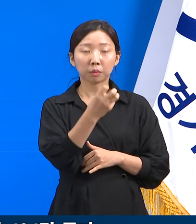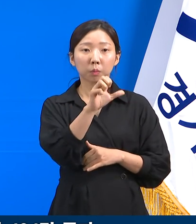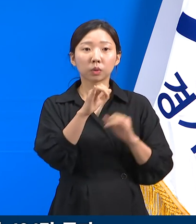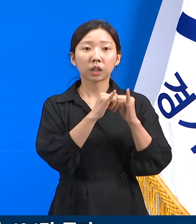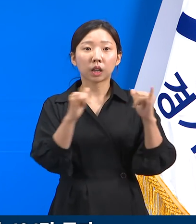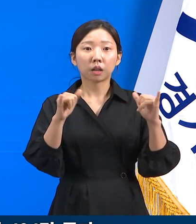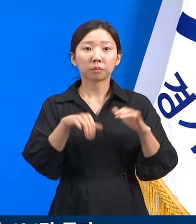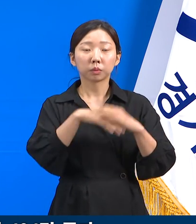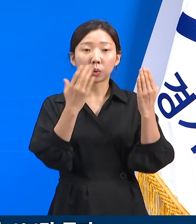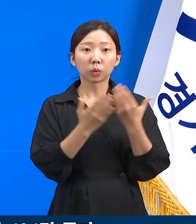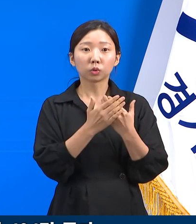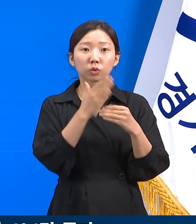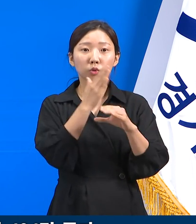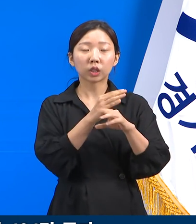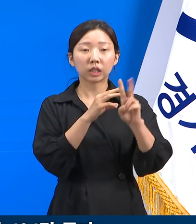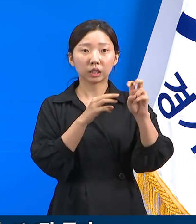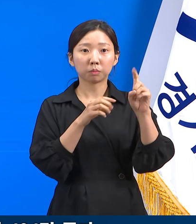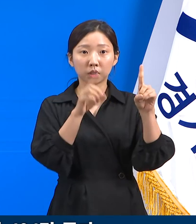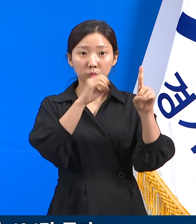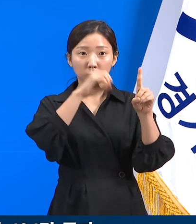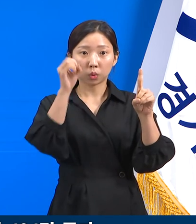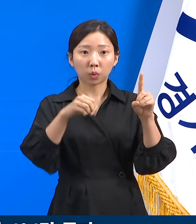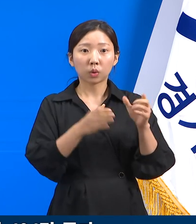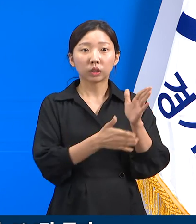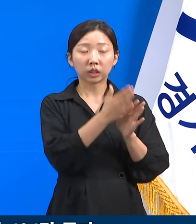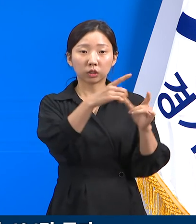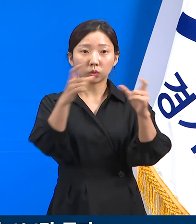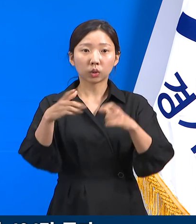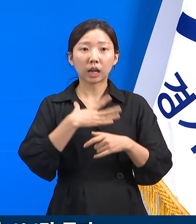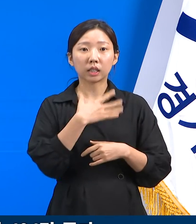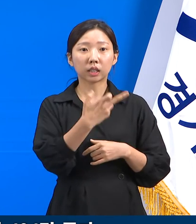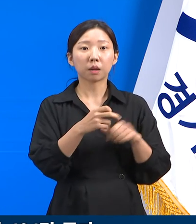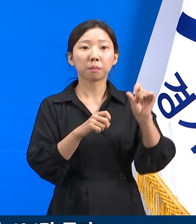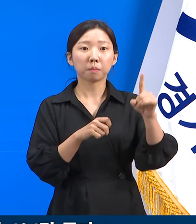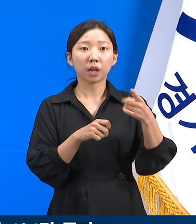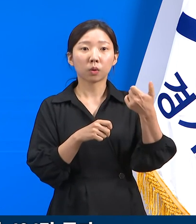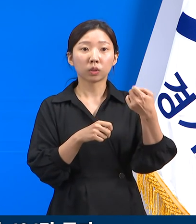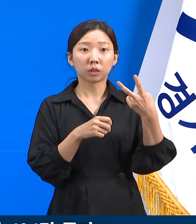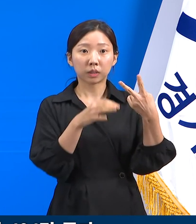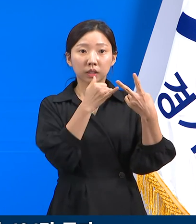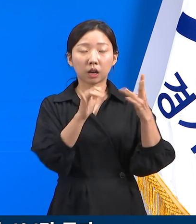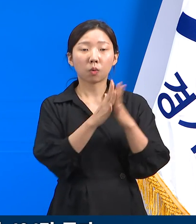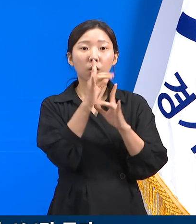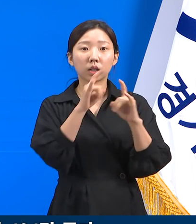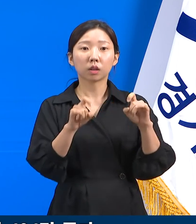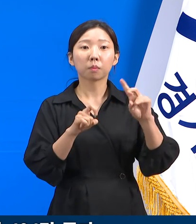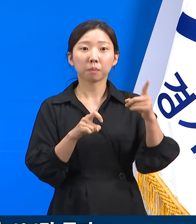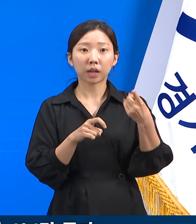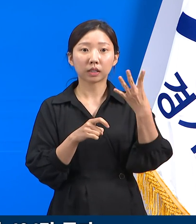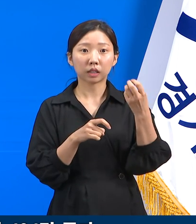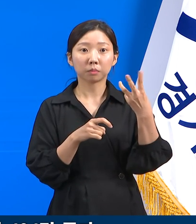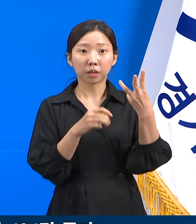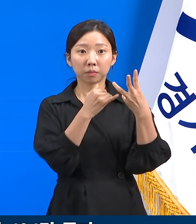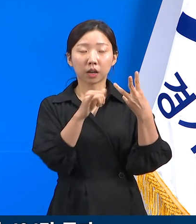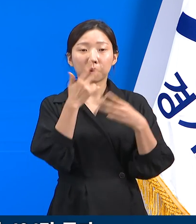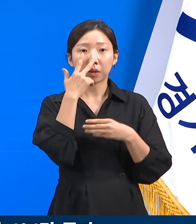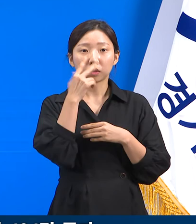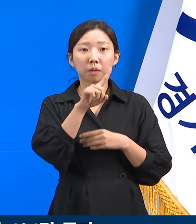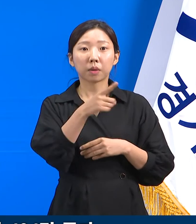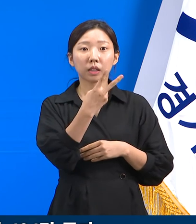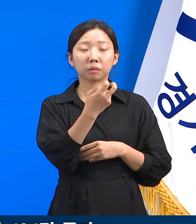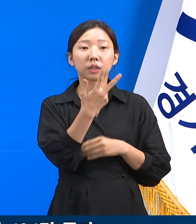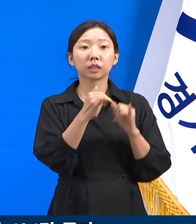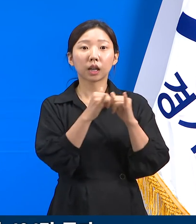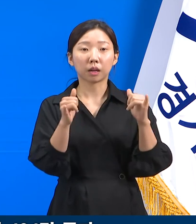확진자의 21%이며 시군별로는 안산의 152명 화성의 143명 평택 127명